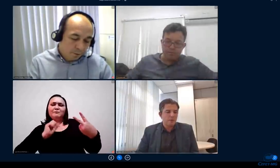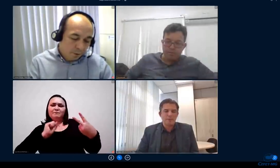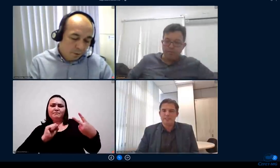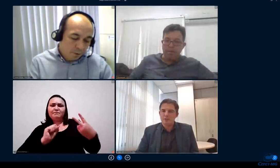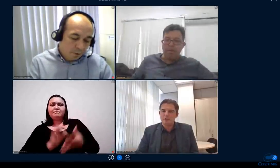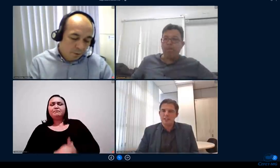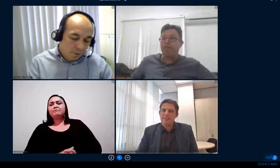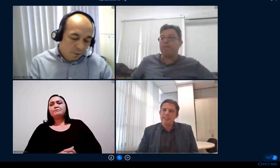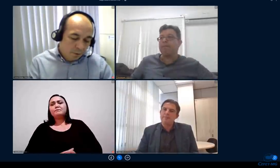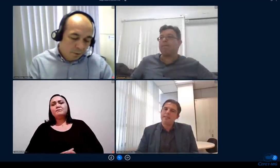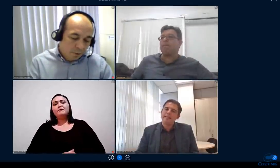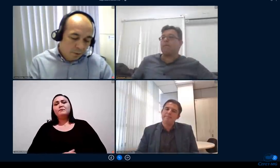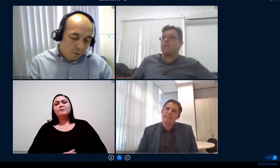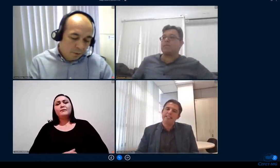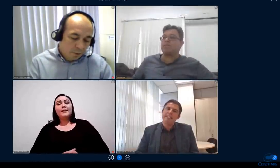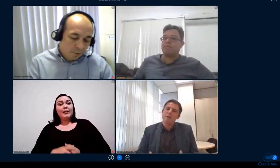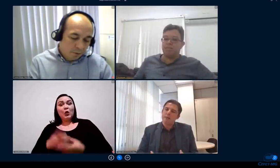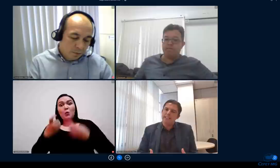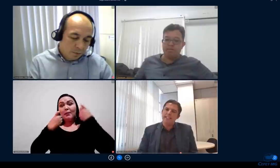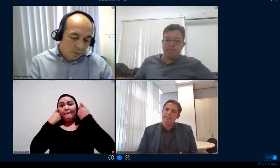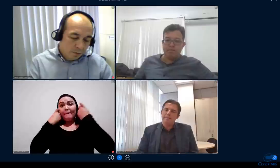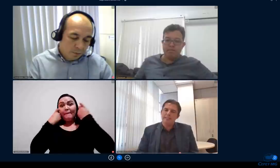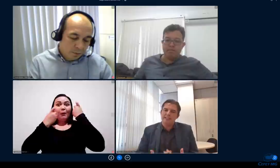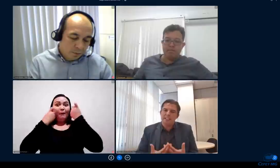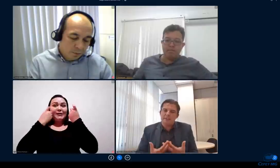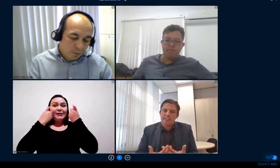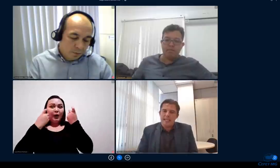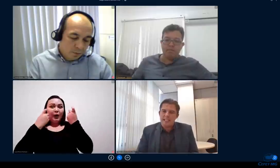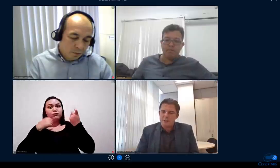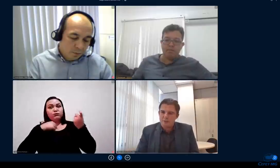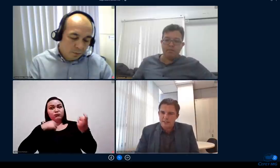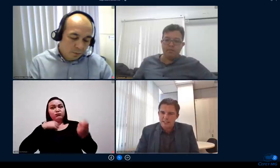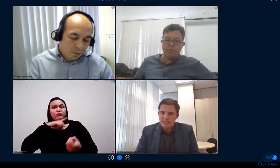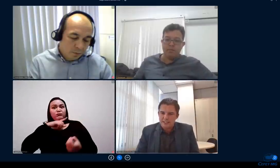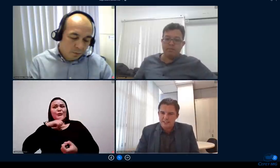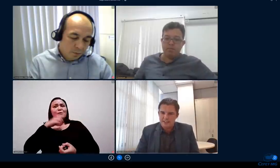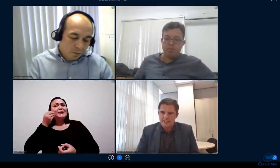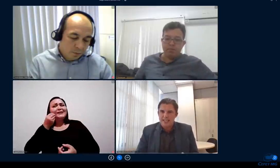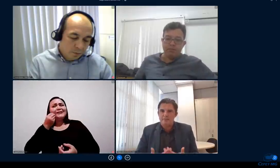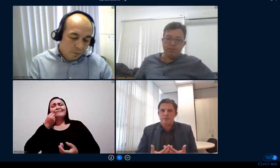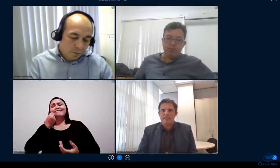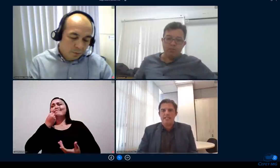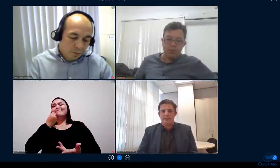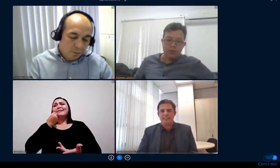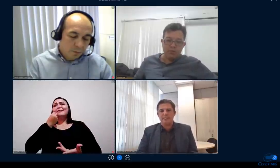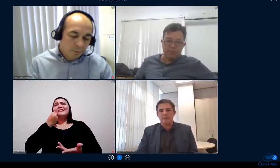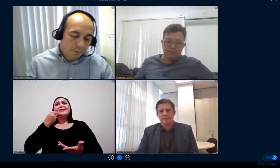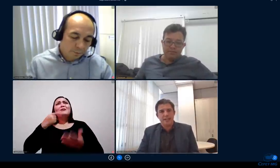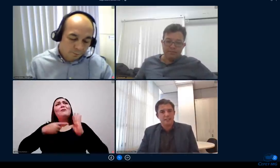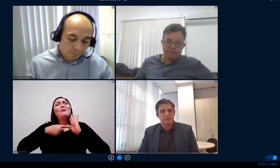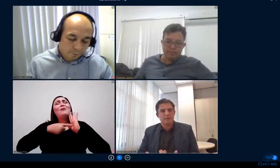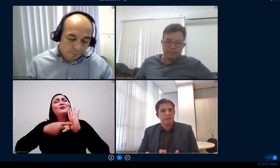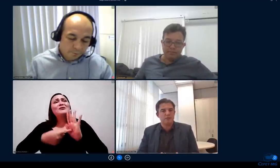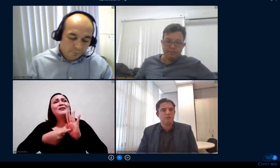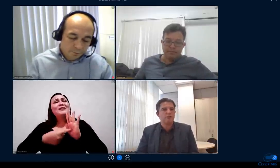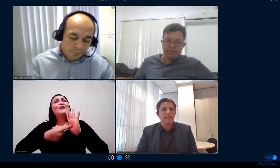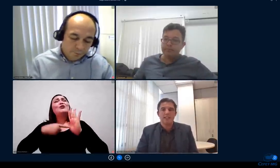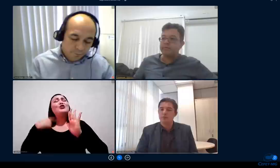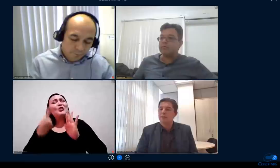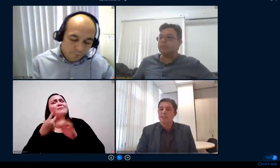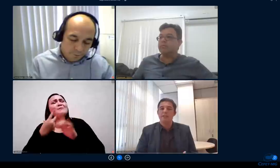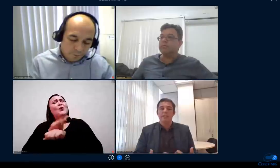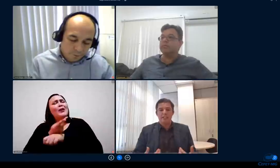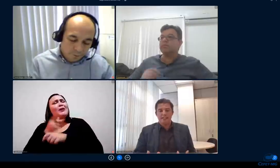uma preocupação que eu tive até para criar uma ideia de representatividade do que a gente tem buscado fazer aqui no Cefete que é um trabalho de